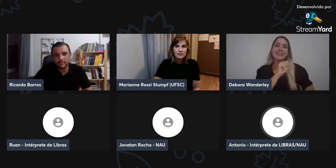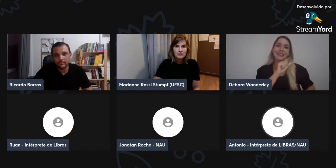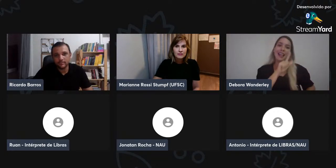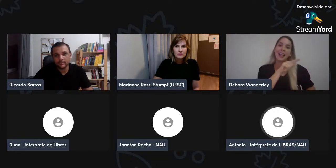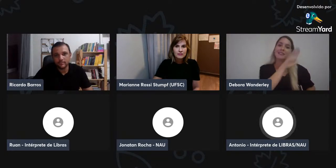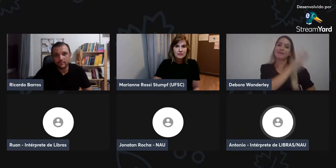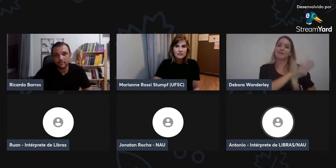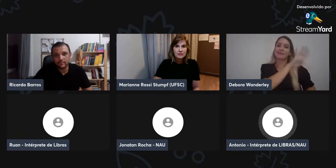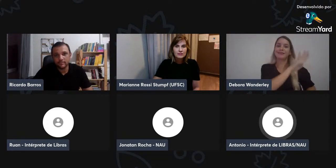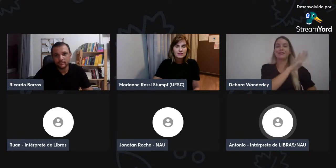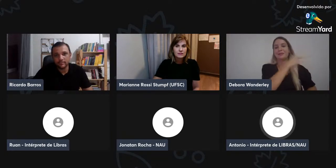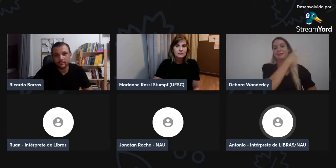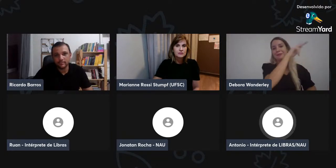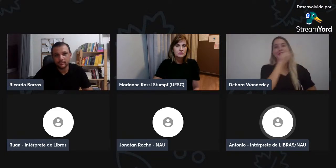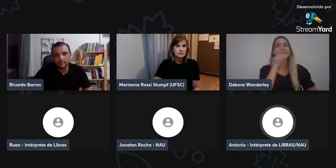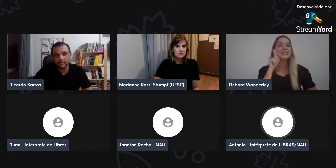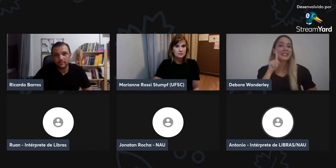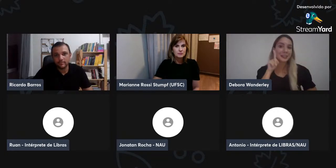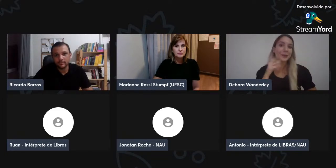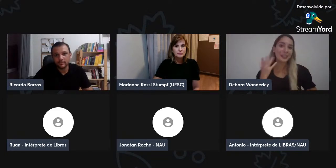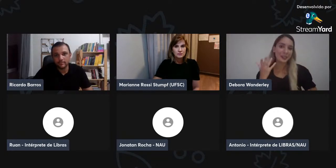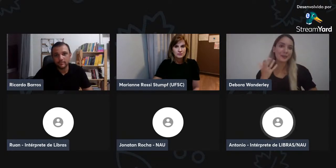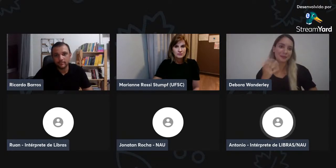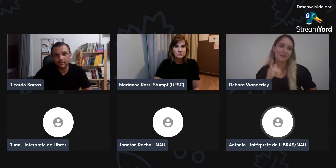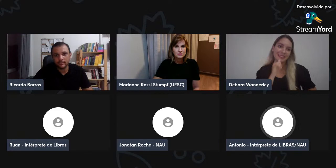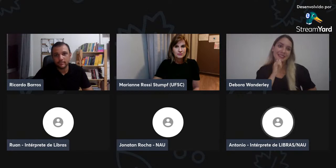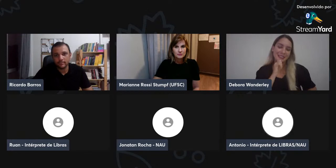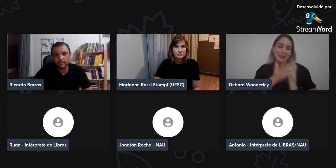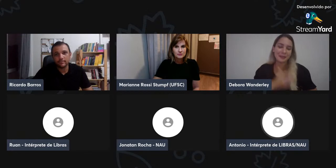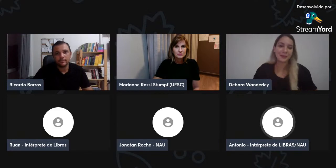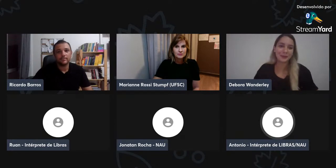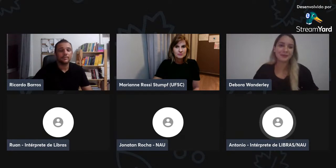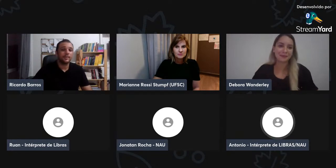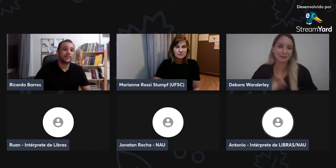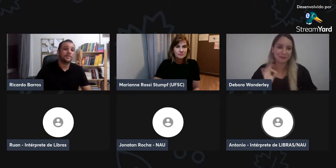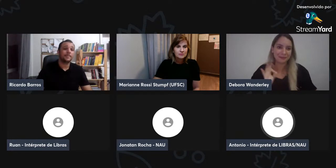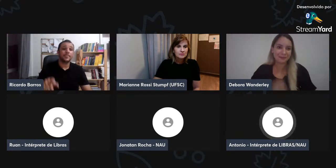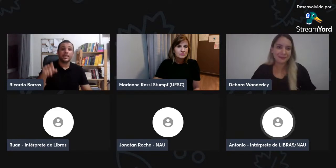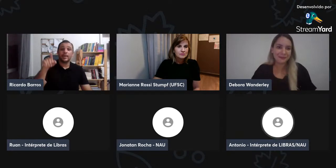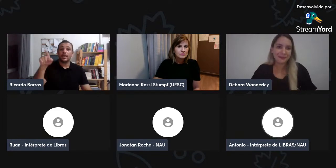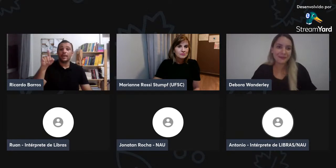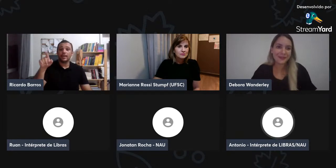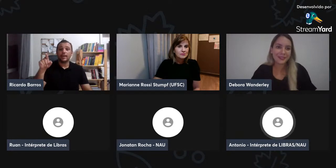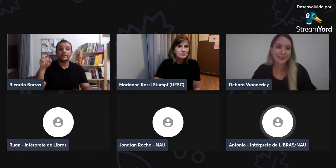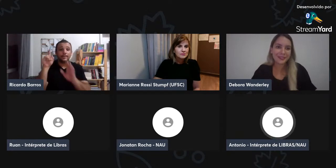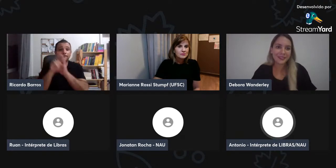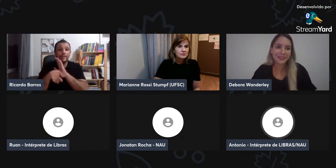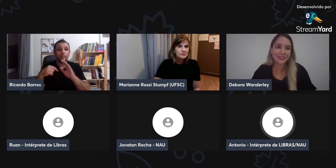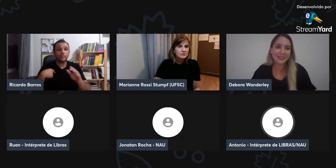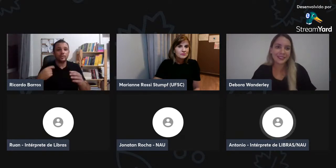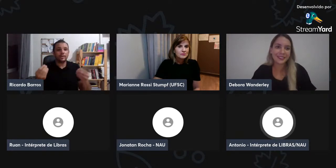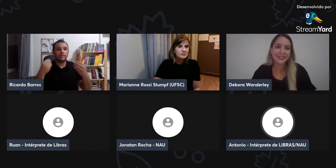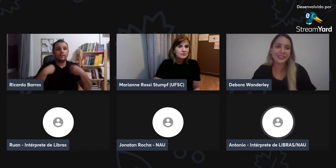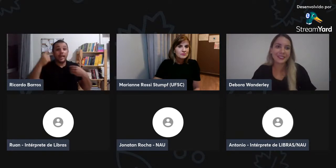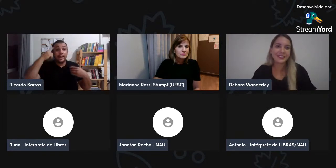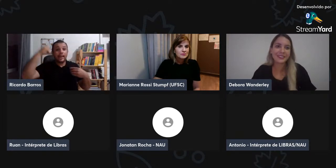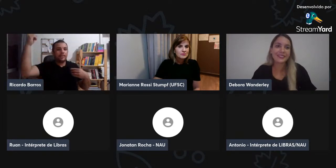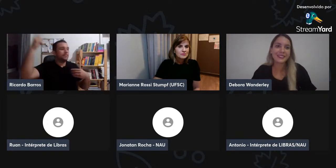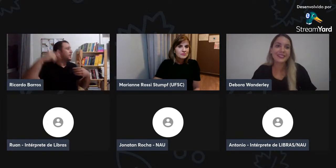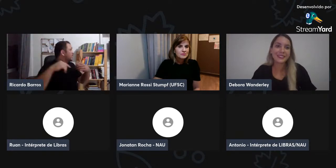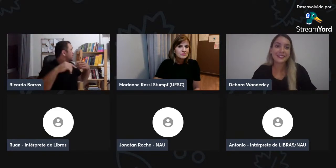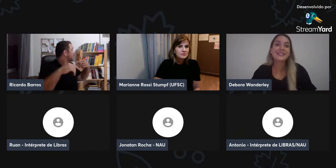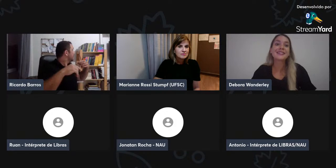ASL, e fazer toda uma combinação, de tudo isso, porque essa seria a língua dos Estados Unidos.